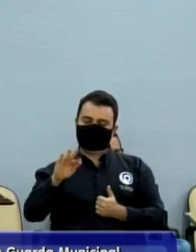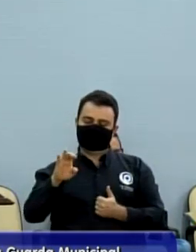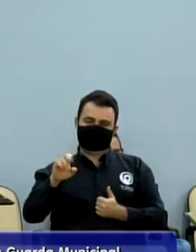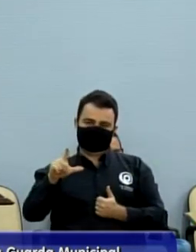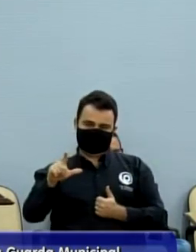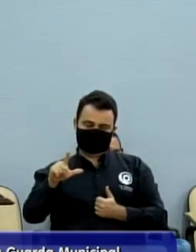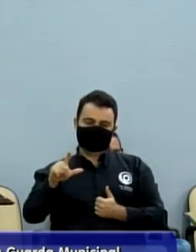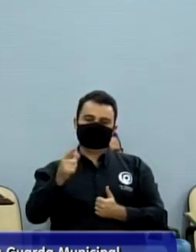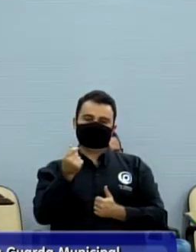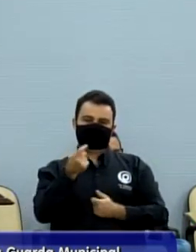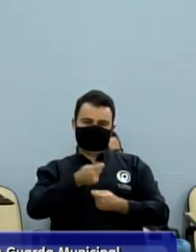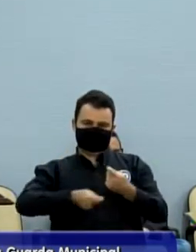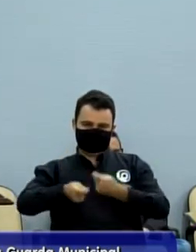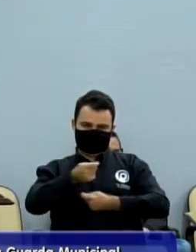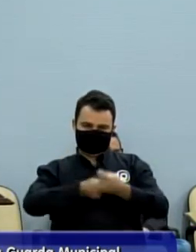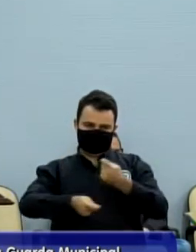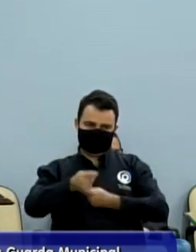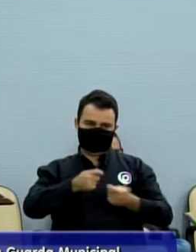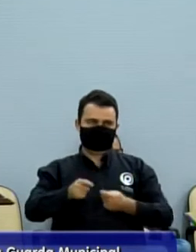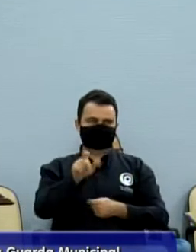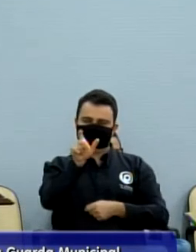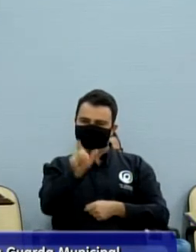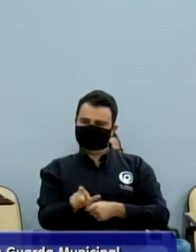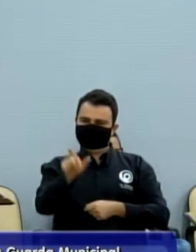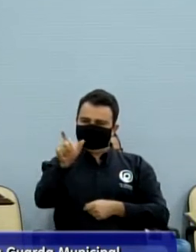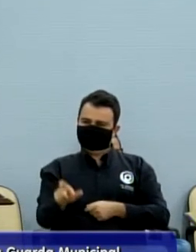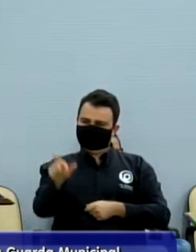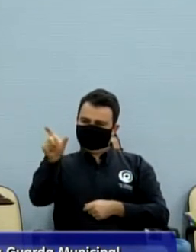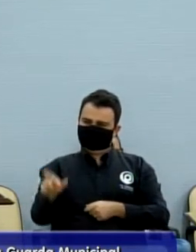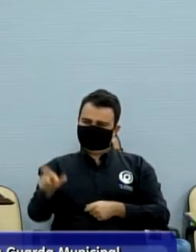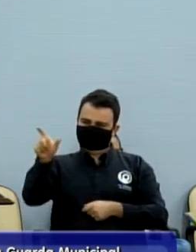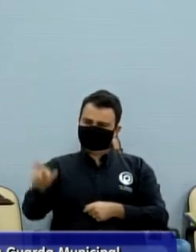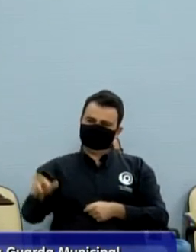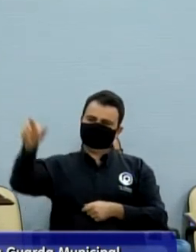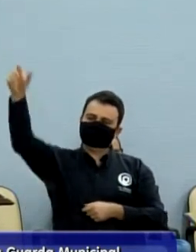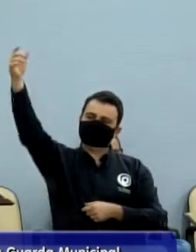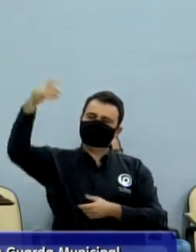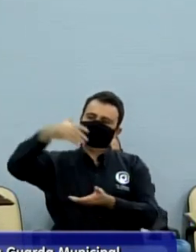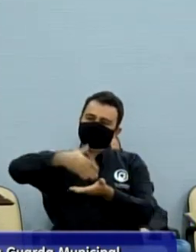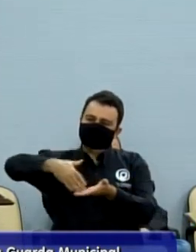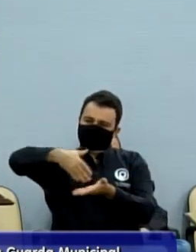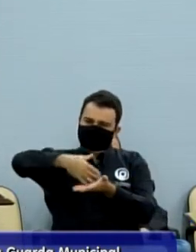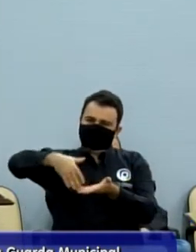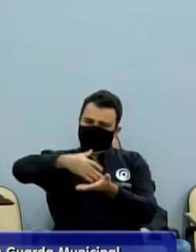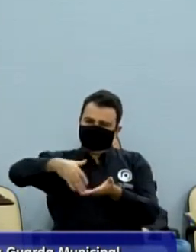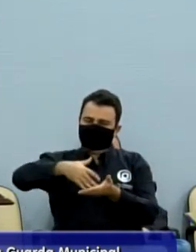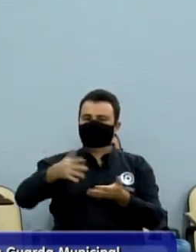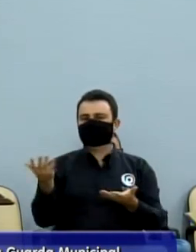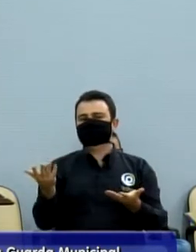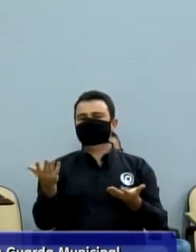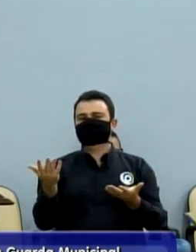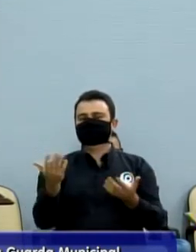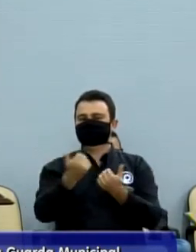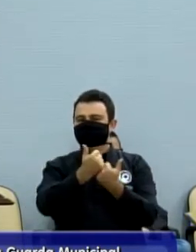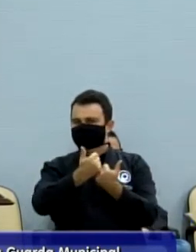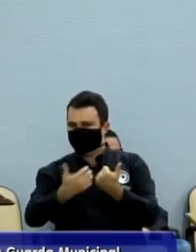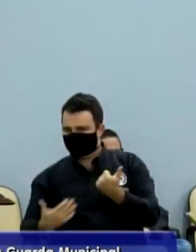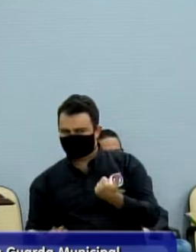Fernando Martins, o suplente Ulisses Viúdes, secretário do Ricardo de Oliveira Cândido, o suplente Rafael